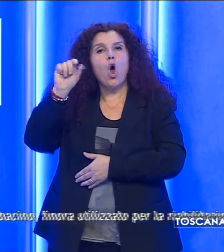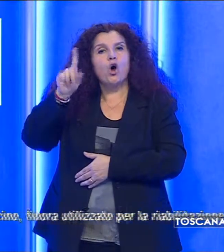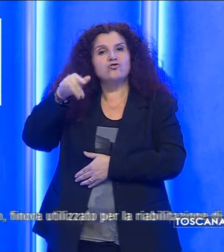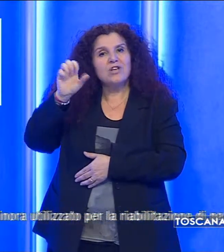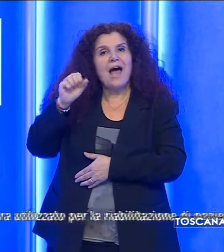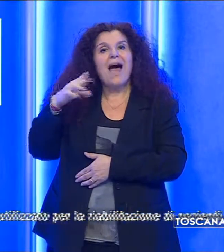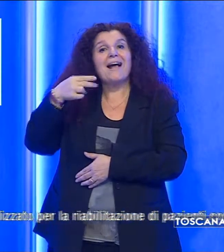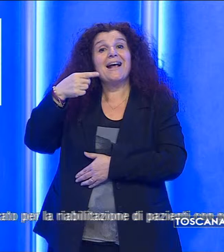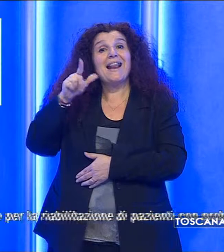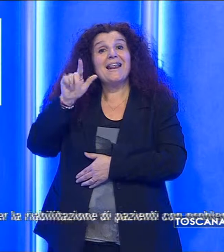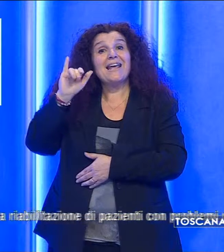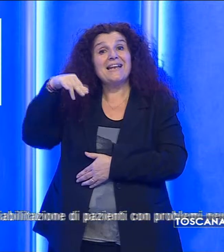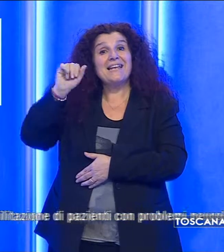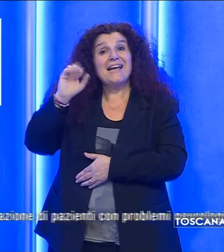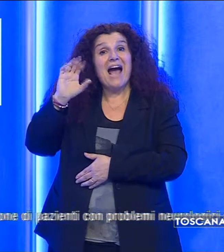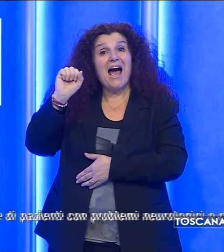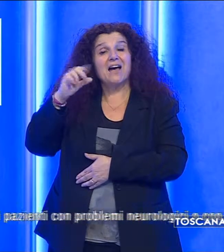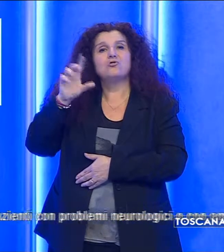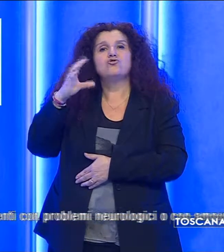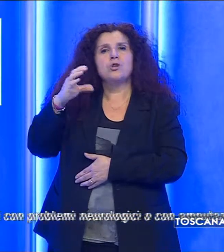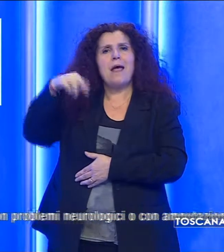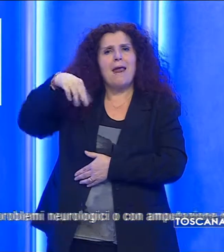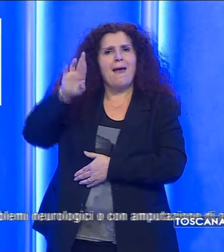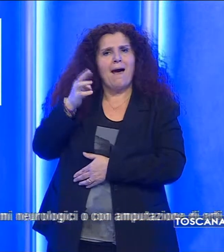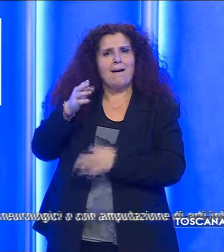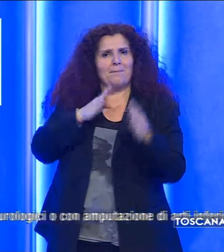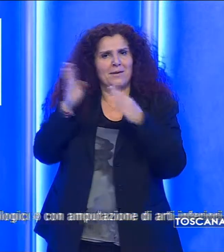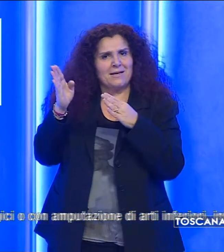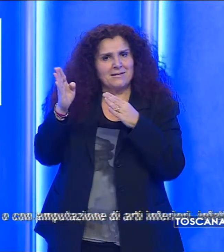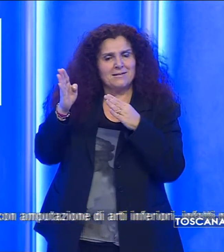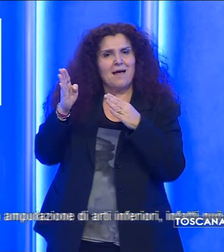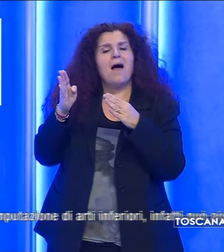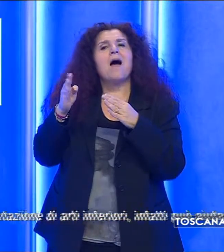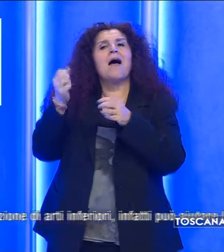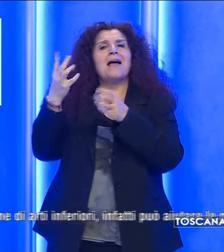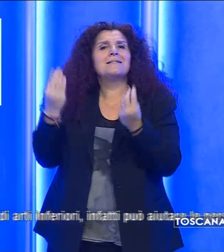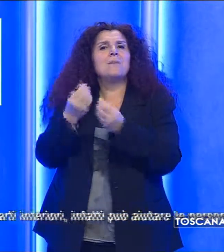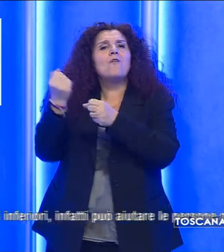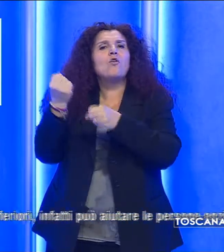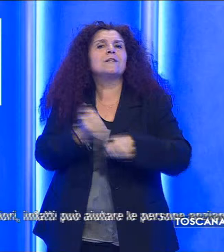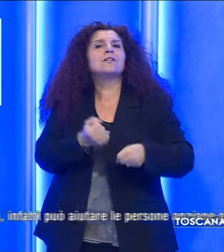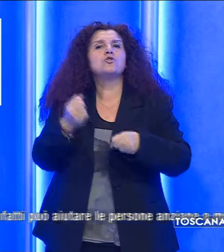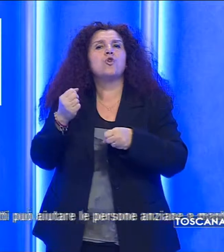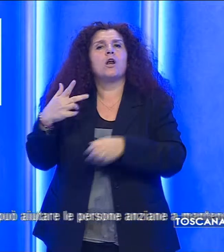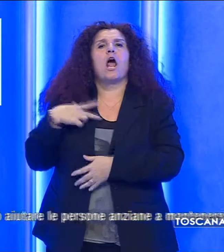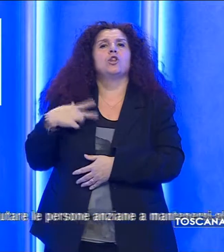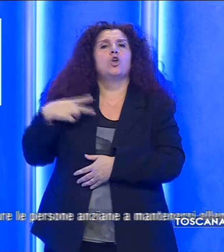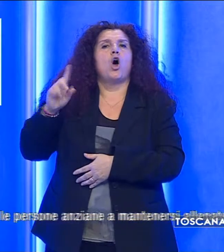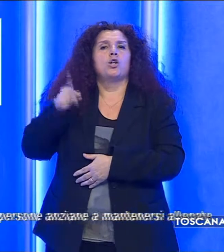CNR di Pisa con la Fondazione Don Gnocchi.